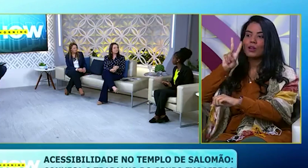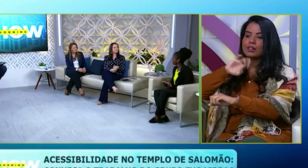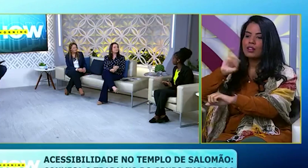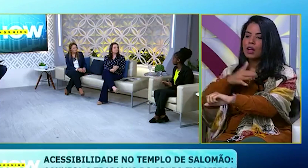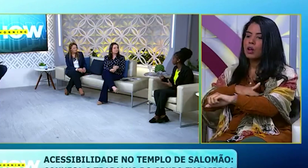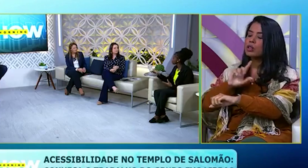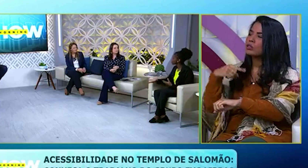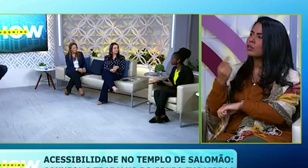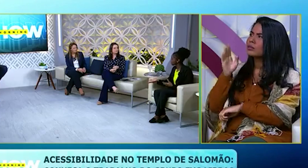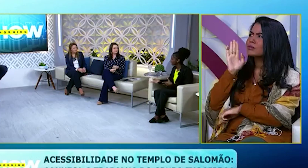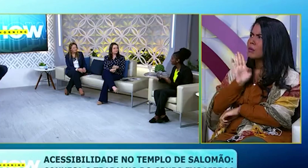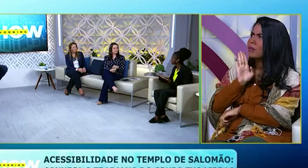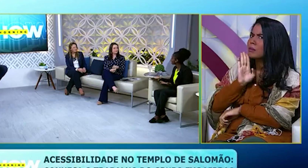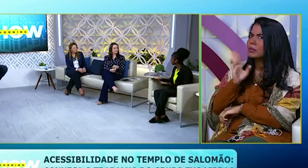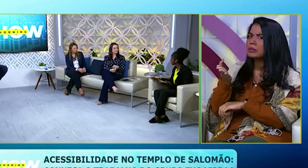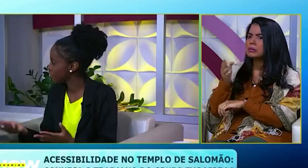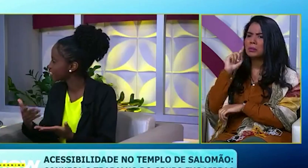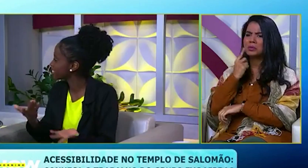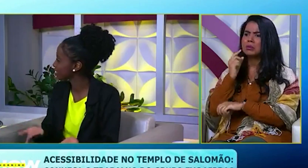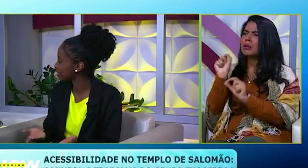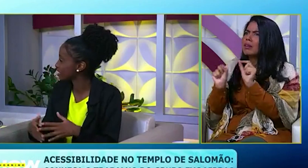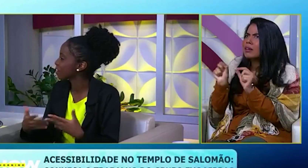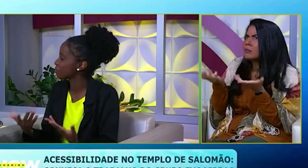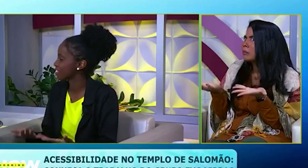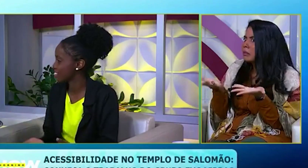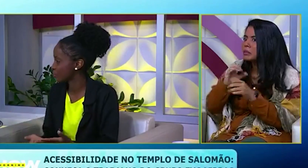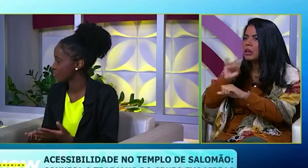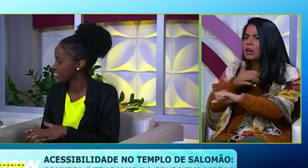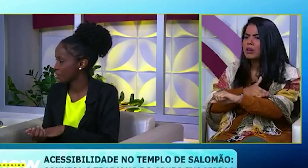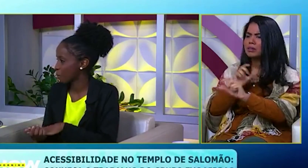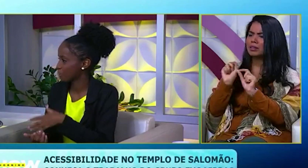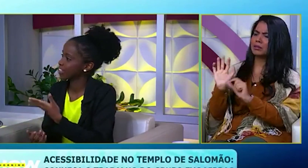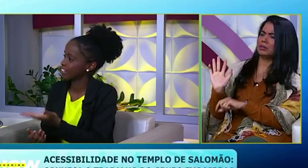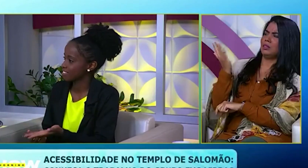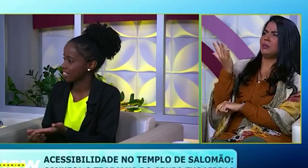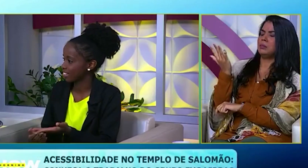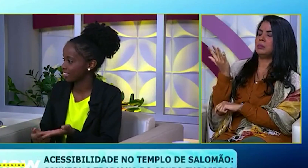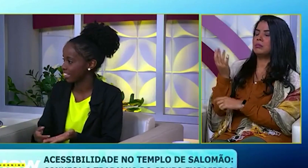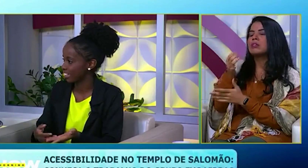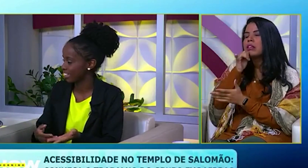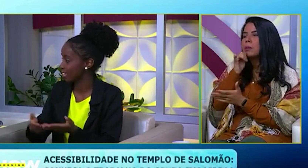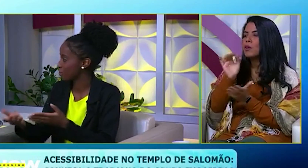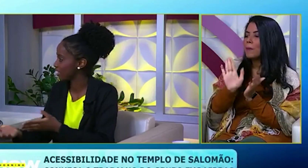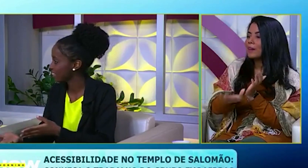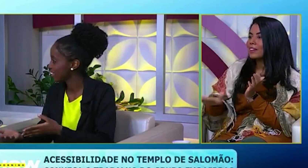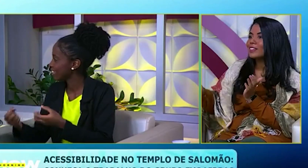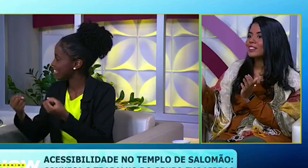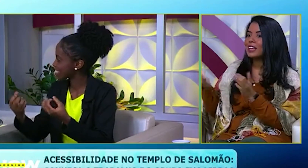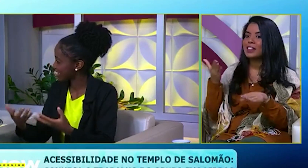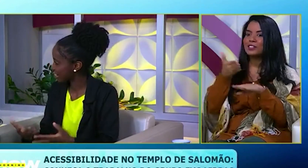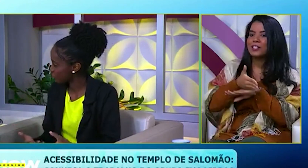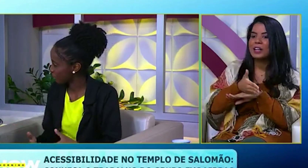conhecemos. Mas e para o surdo? Quem é Jacó? Onde está escrito isso? O aconteceu? Então, é como uma criança que ela chega na EBI